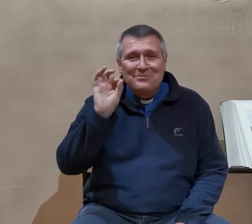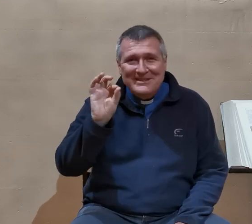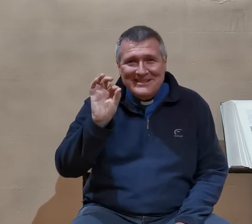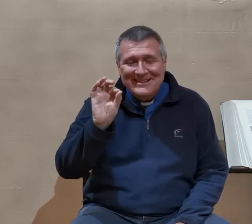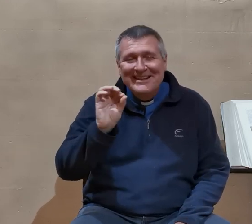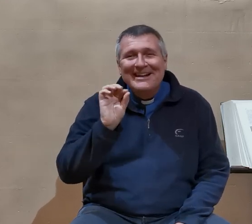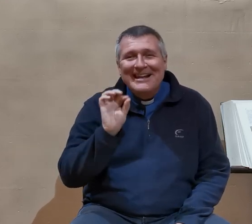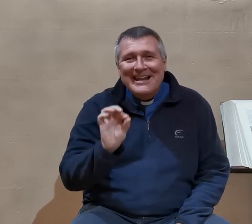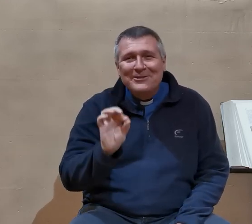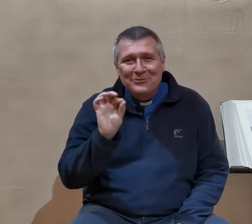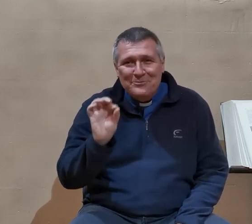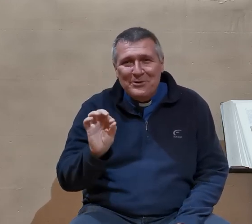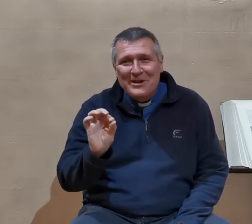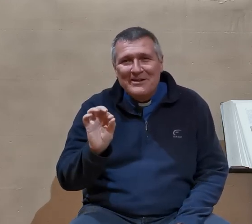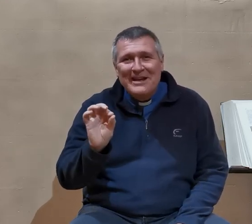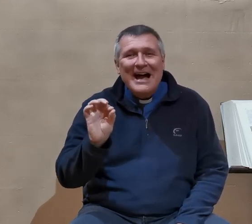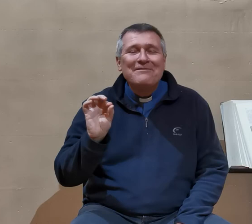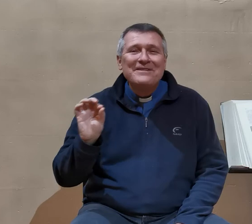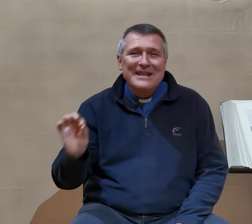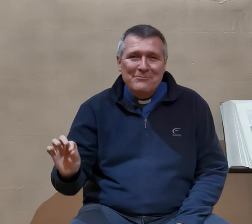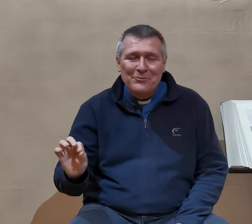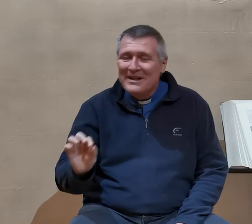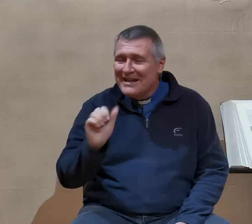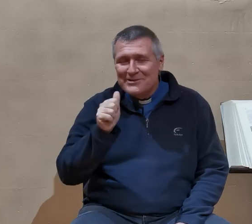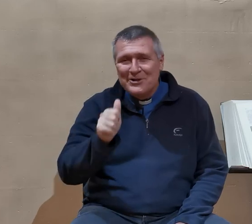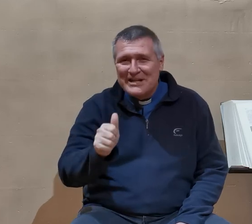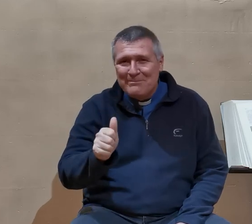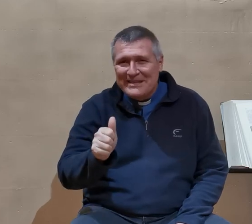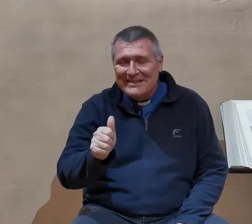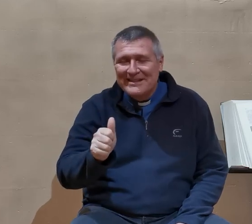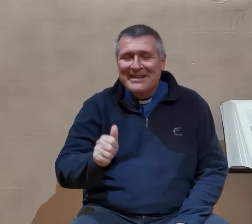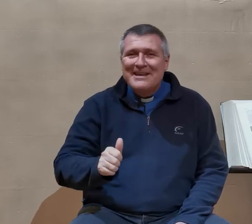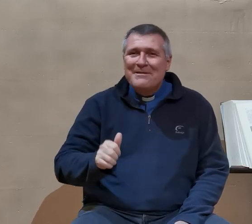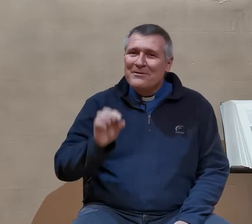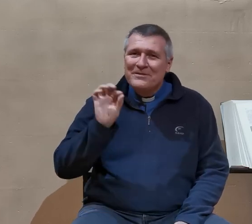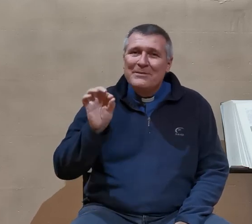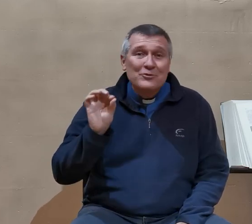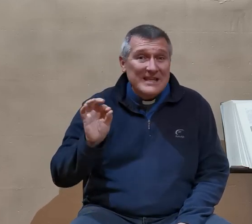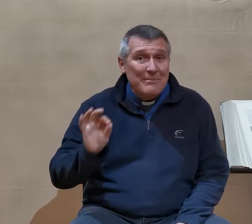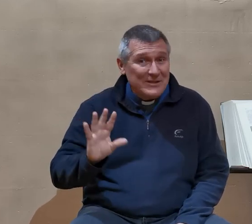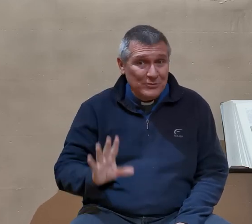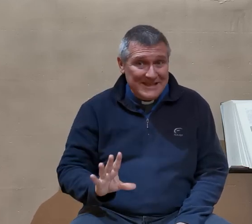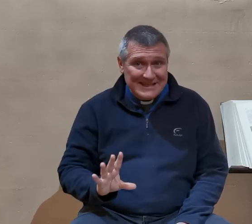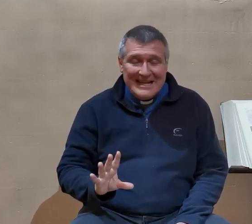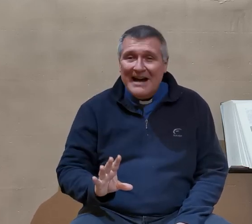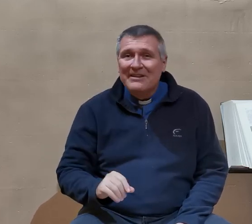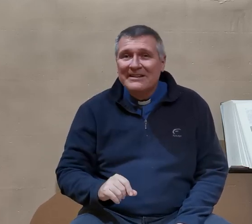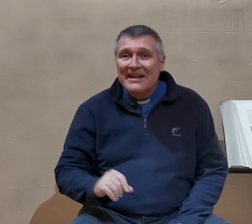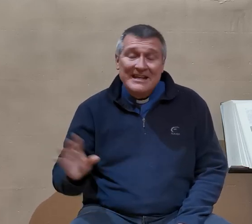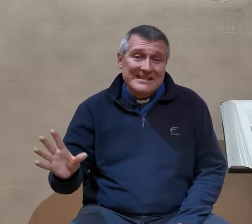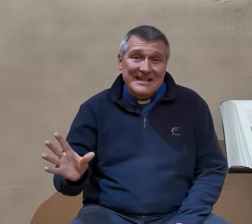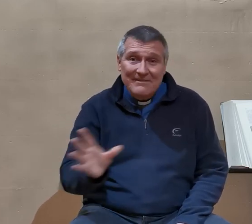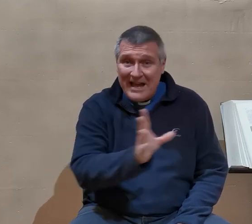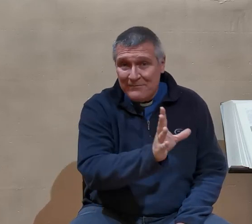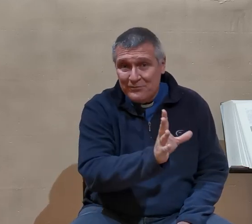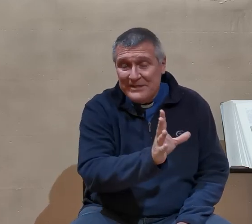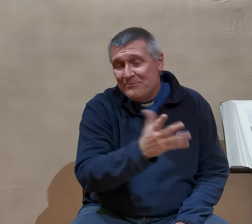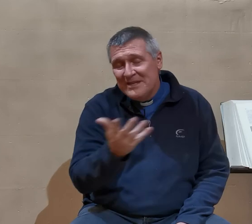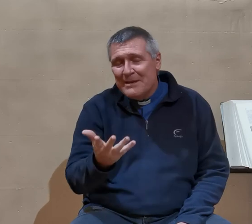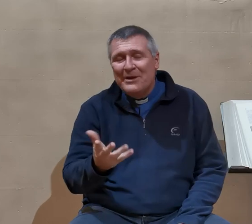plus petite, la lettre de Paul à Philemon, un seul chapitre. Philemon, c'est un maître d'esclave. L'esclave a fui, il s